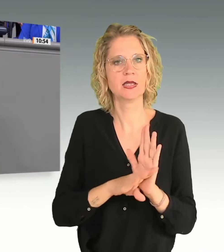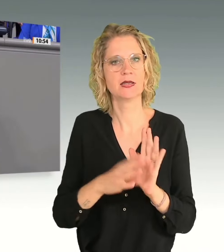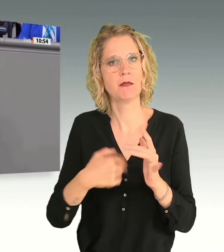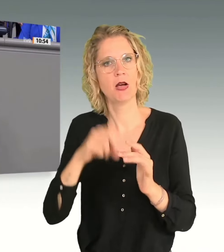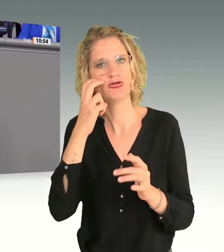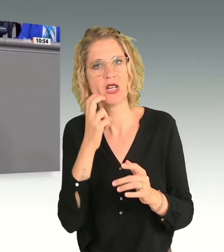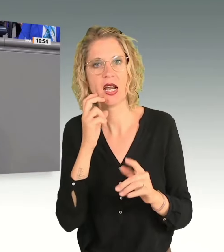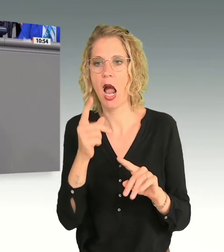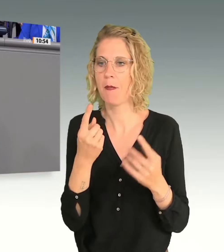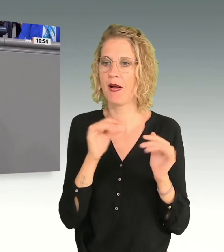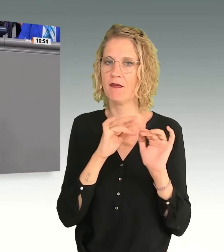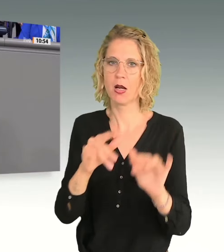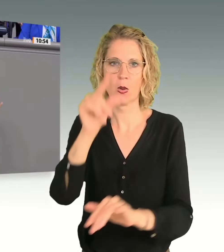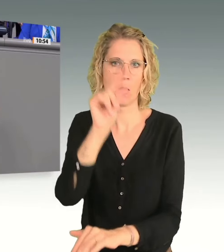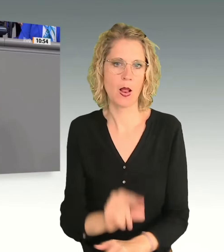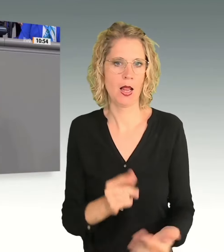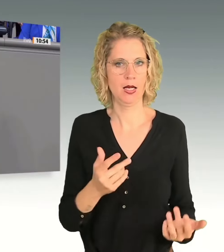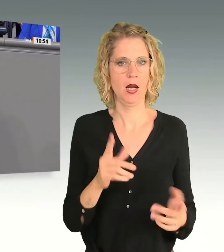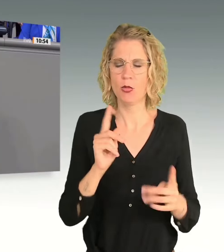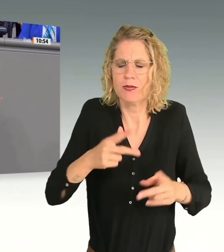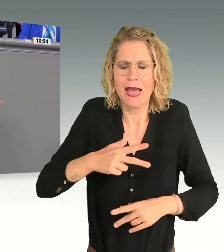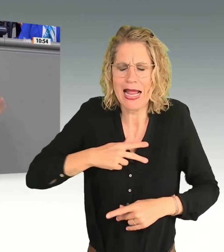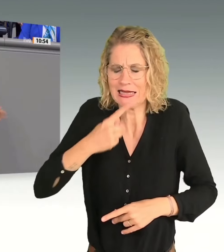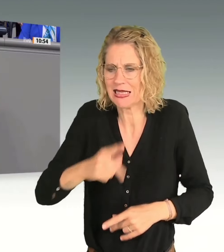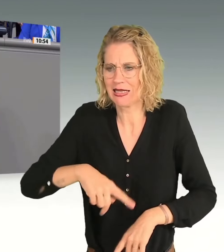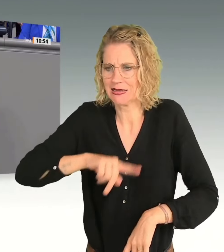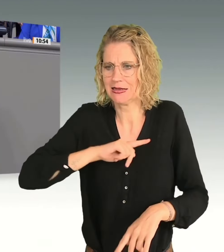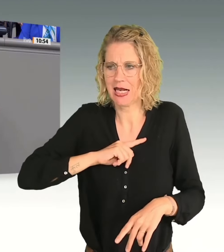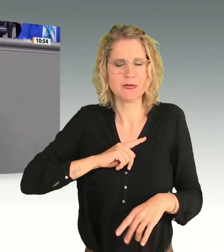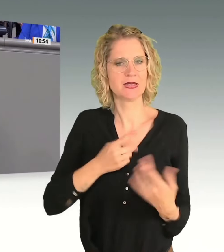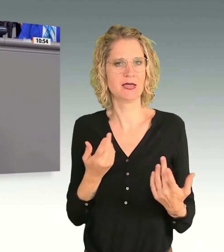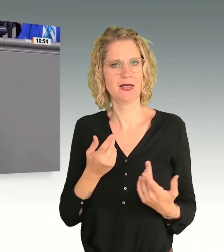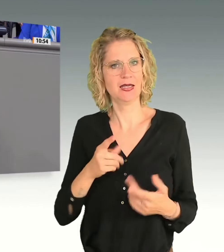auch Ehrlichkeit als Juristinnen und als Politikerinnen.